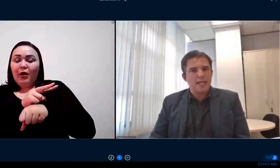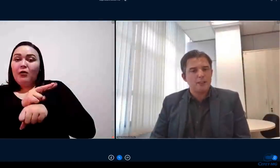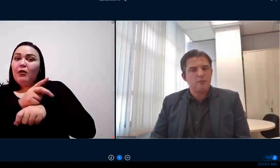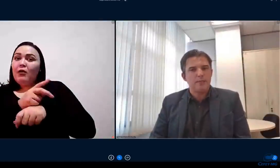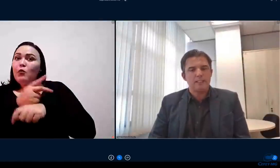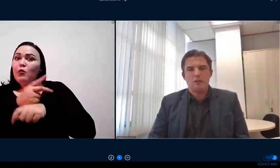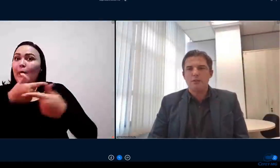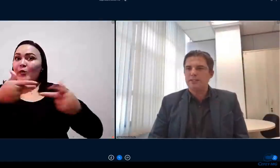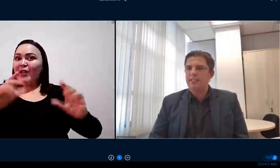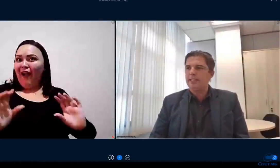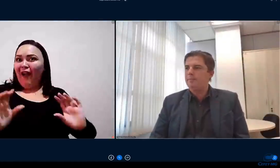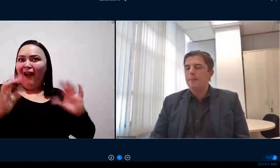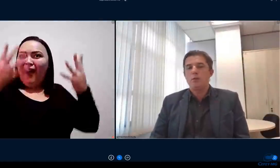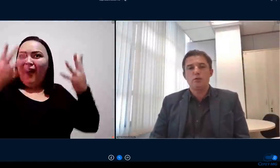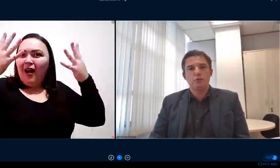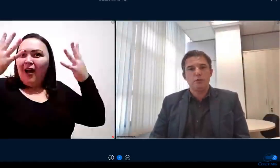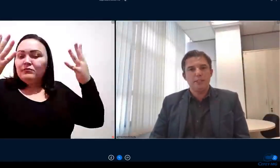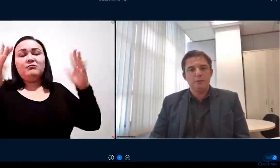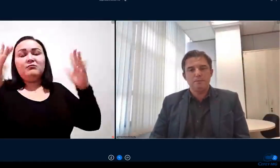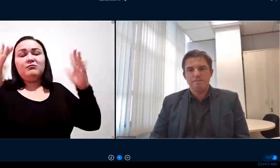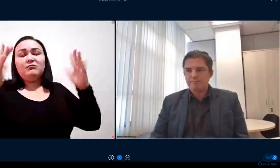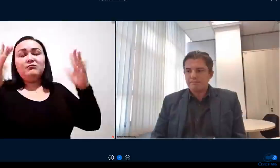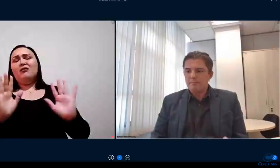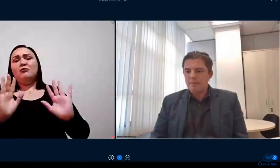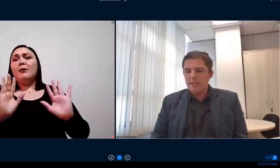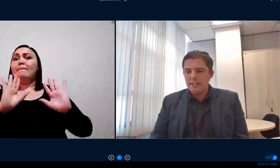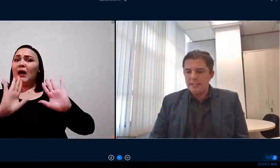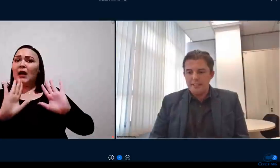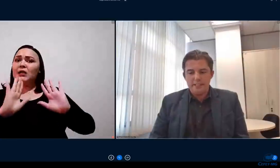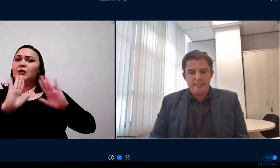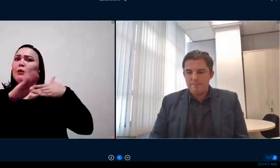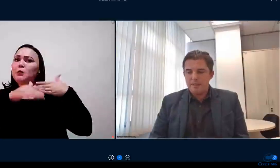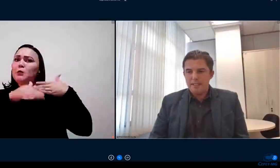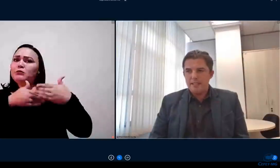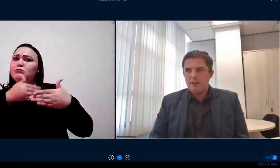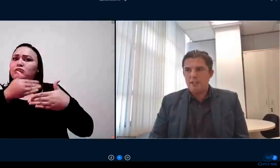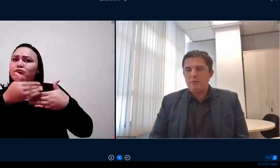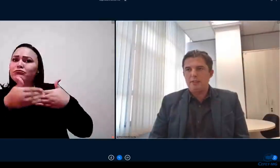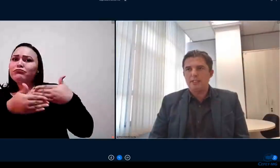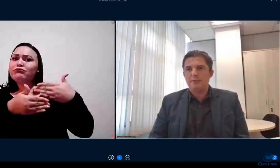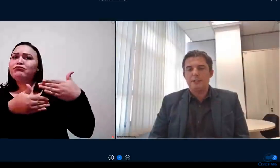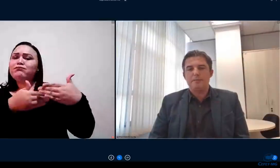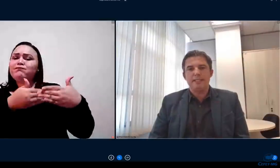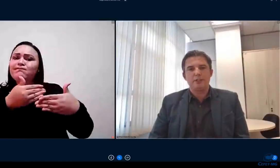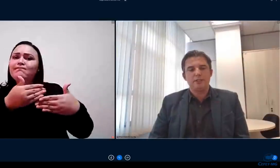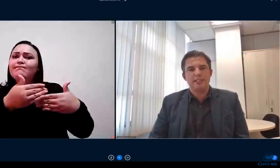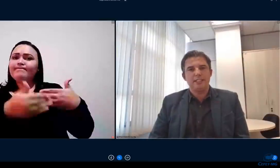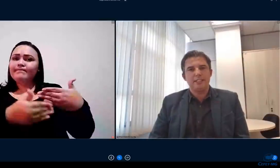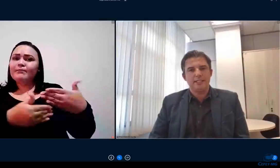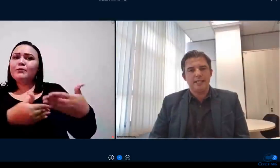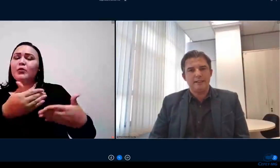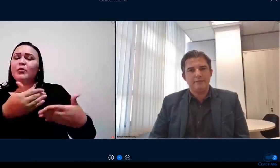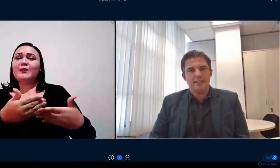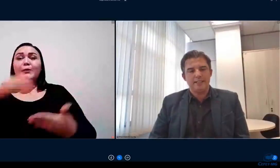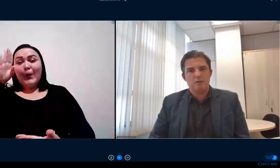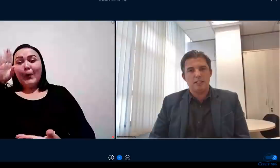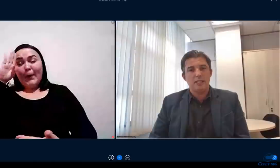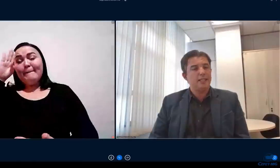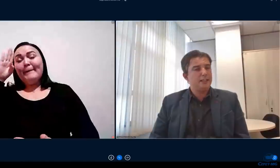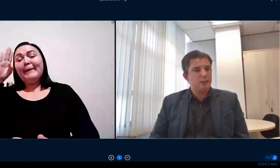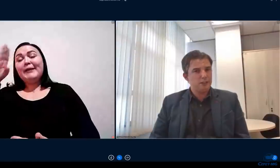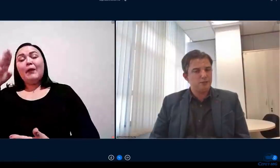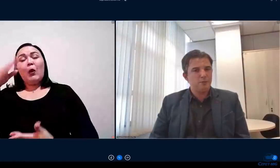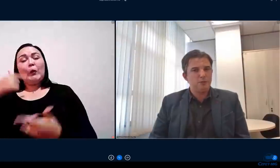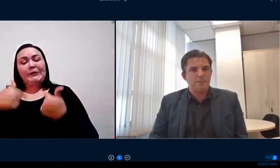comemorado mas algo a ser construído e eu acho que uma das principais ações que a gente tem que fazer